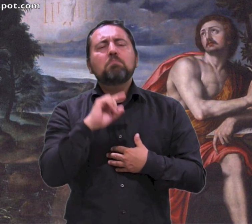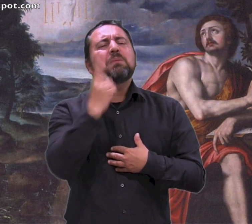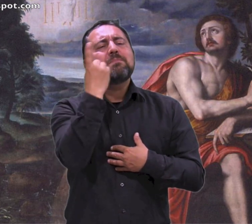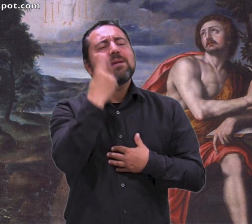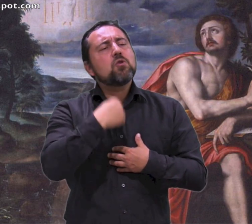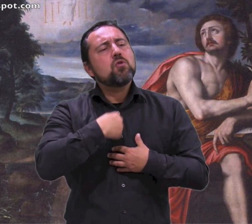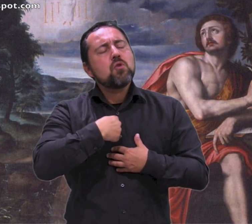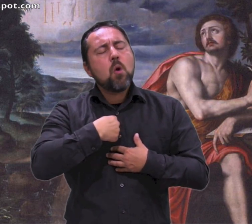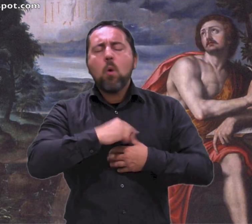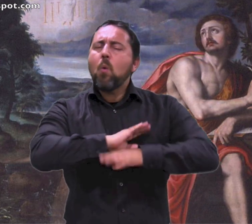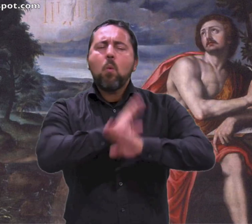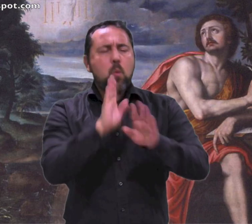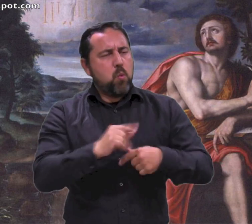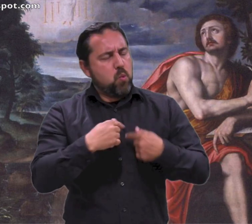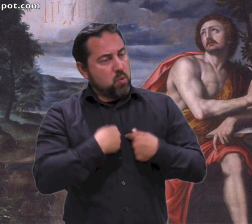yo soy el primero y el último.